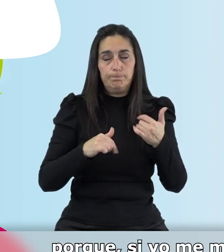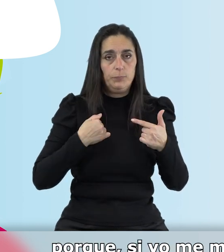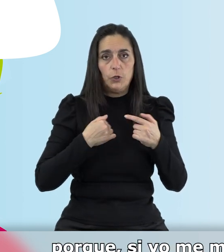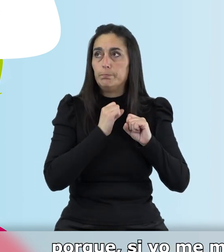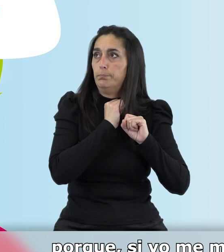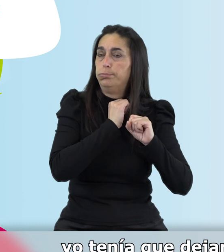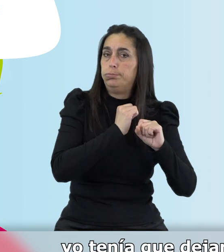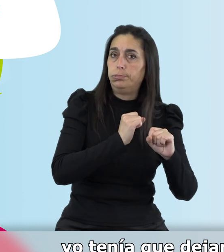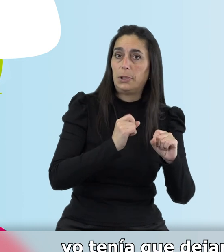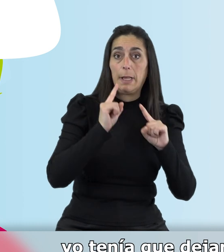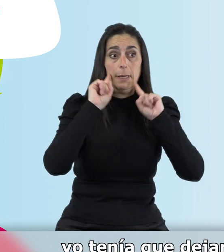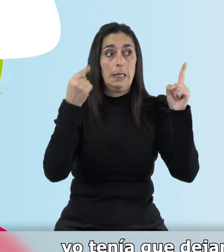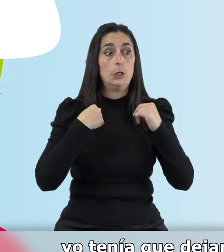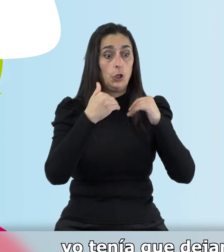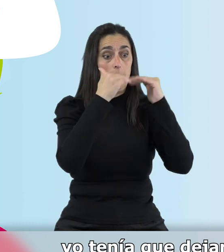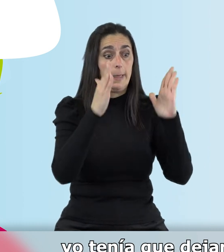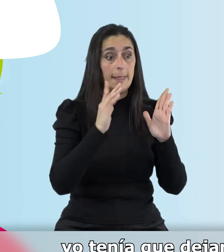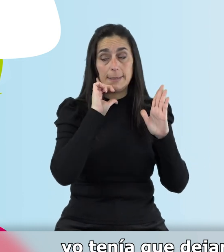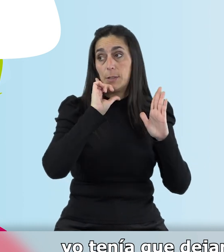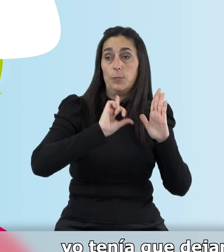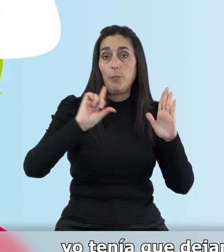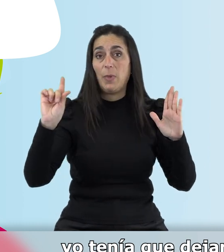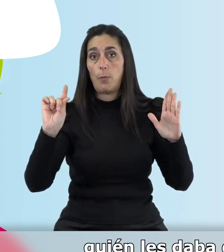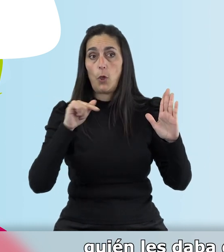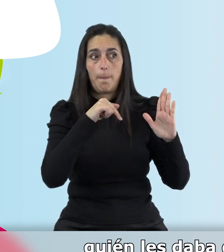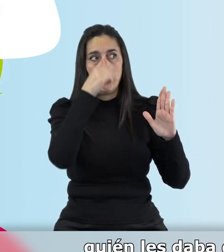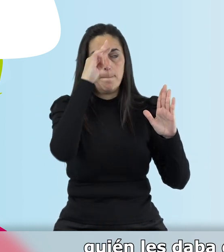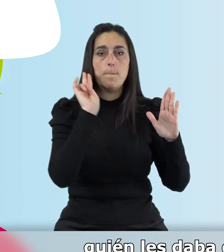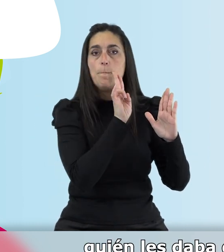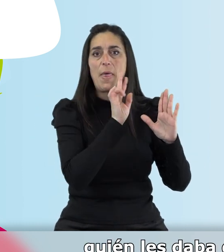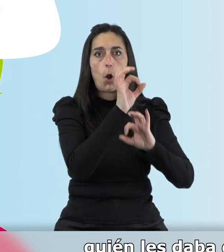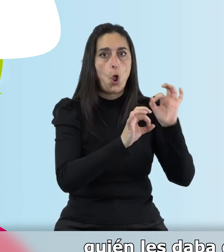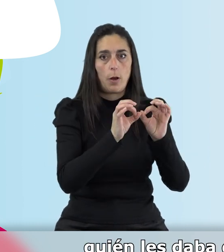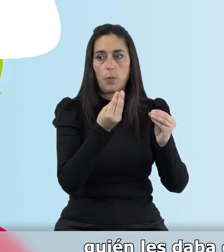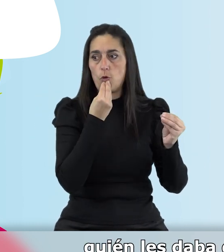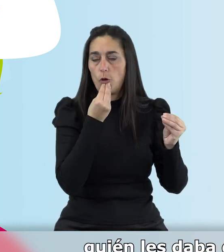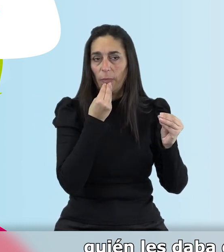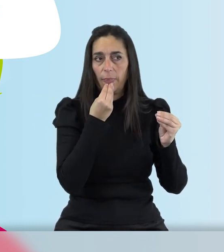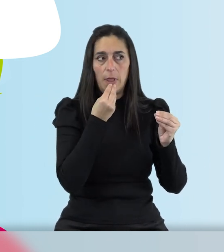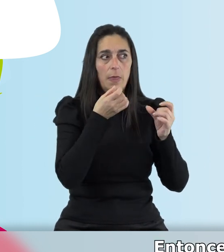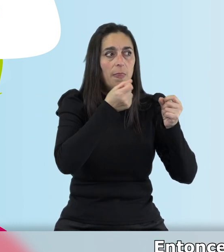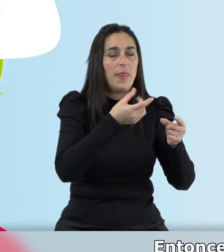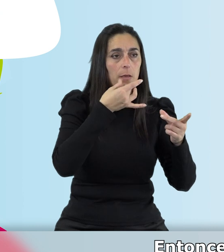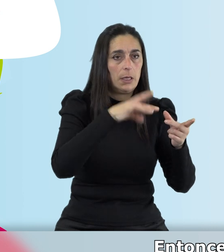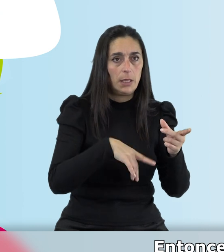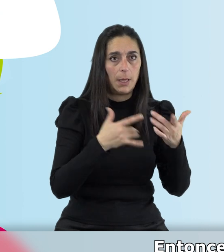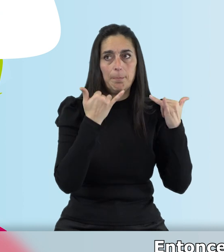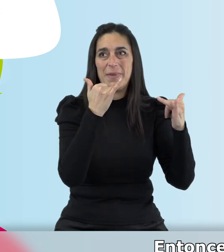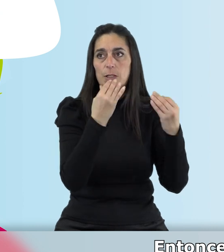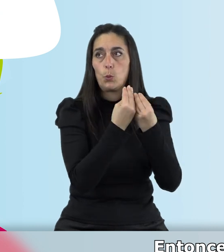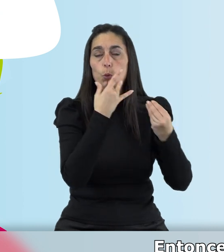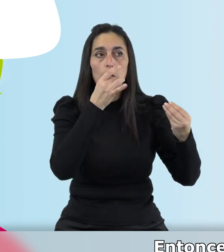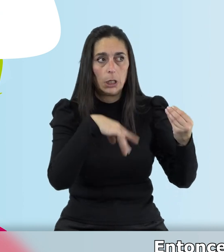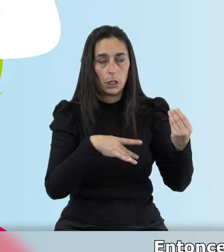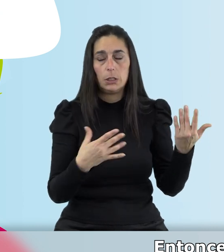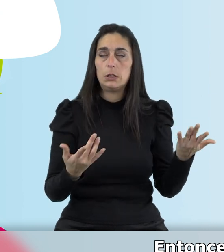de casa o me movía de casa, yo tenía que dejar organizada la vida de mis padres, quién les daba de comer, quién les sacaba, entonces bueno, pues